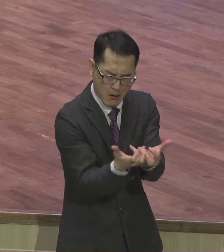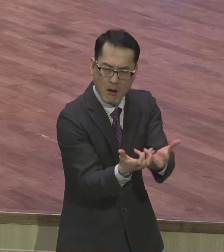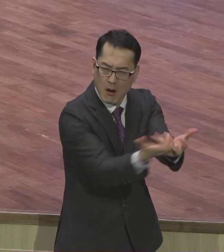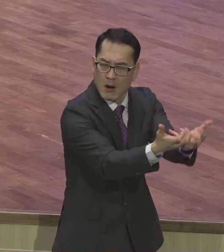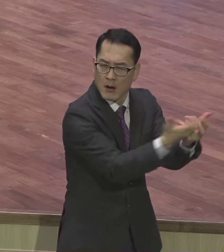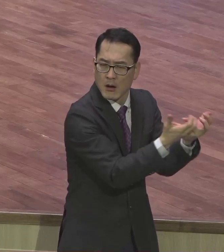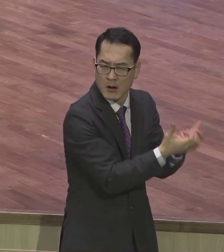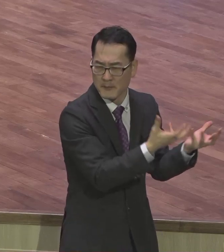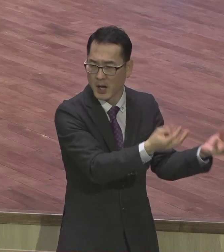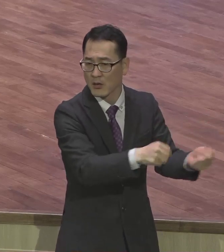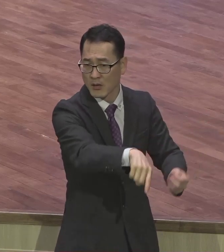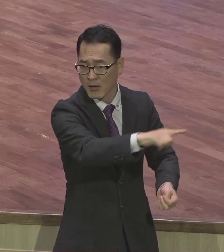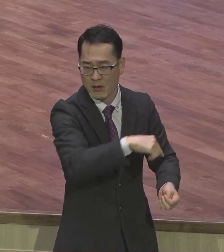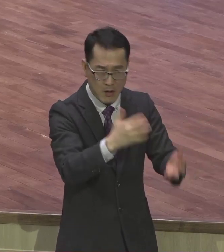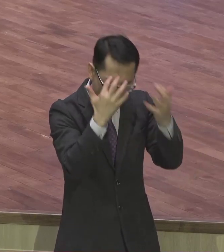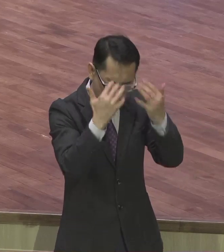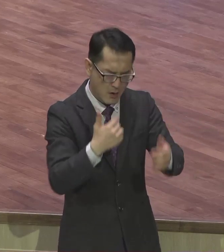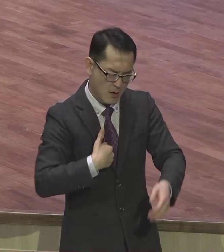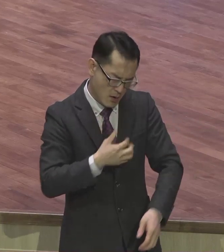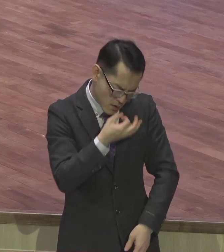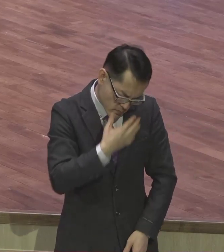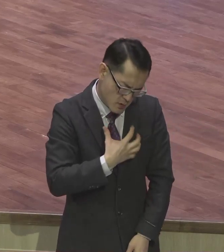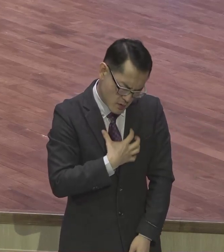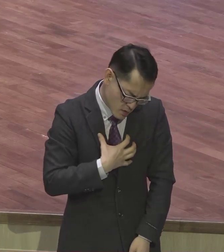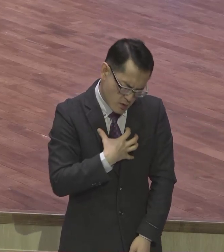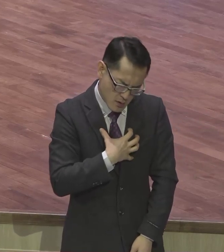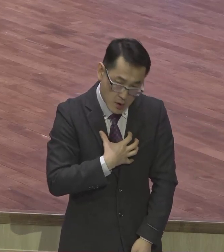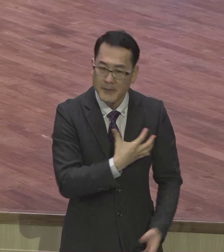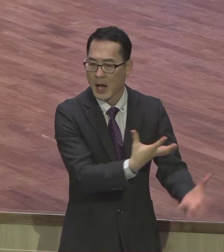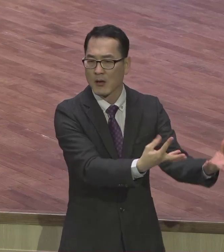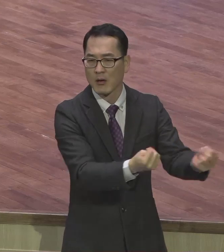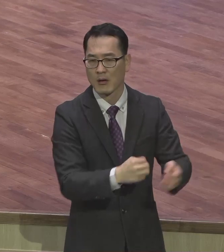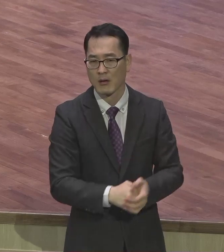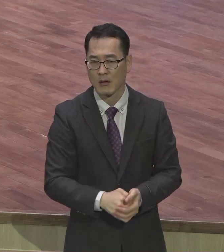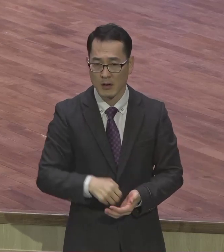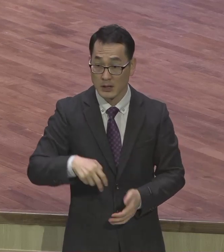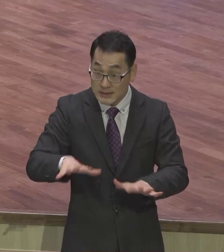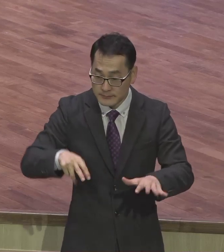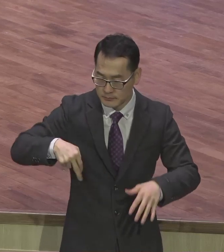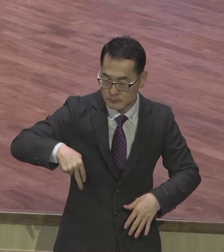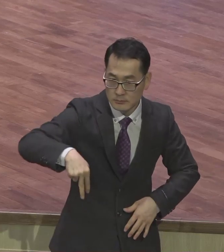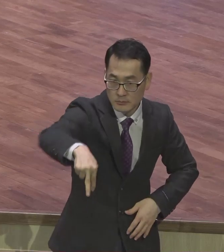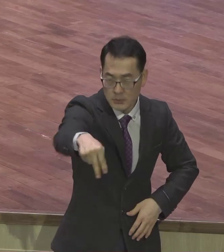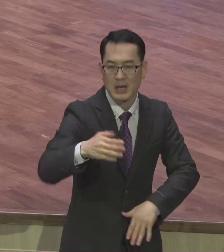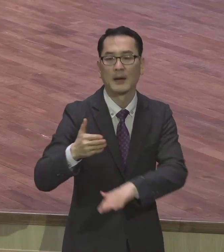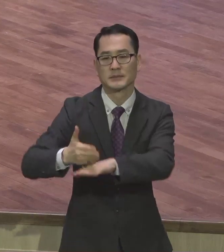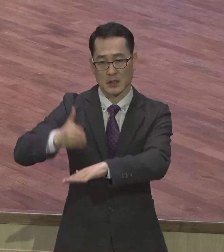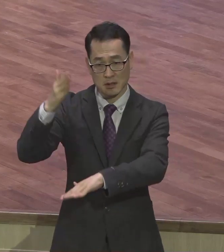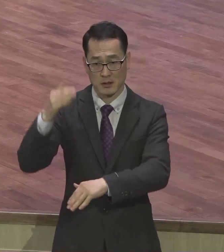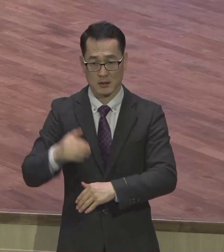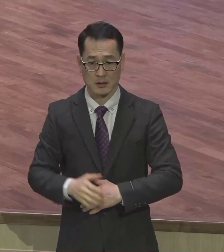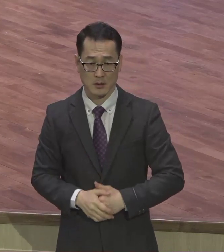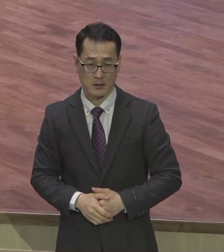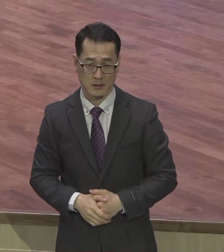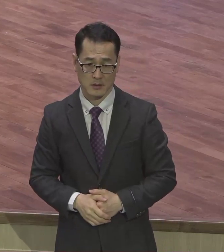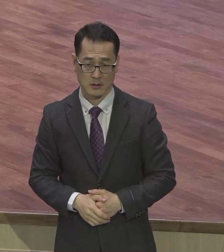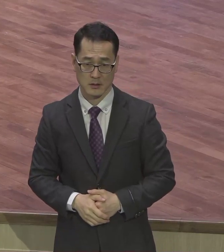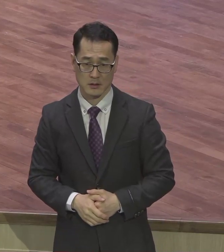얼마나 고통당하는 사람들 얼마나 많은 줄 아세요. 이 두 다리가 걸을 수 있는 거 여러분 다친 분들 장인들 물어보세요. 내 평생 손 두 다리가